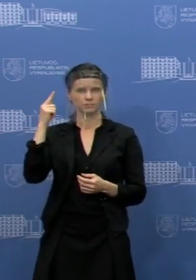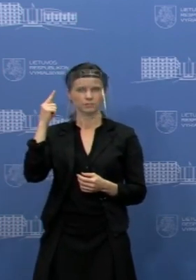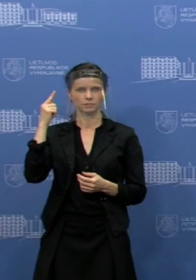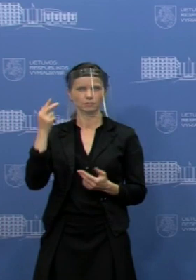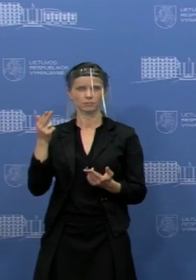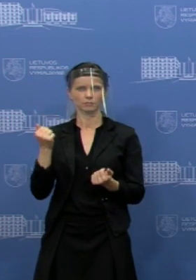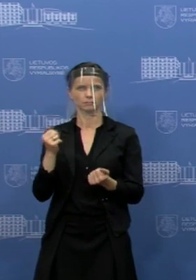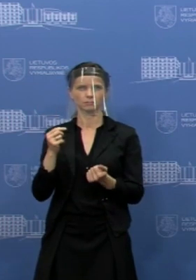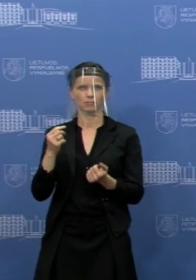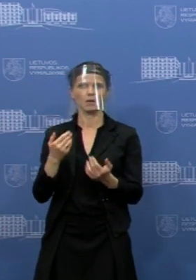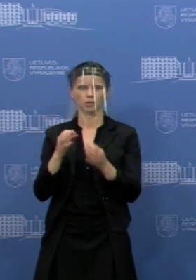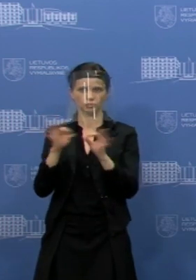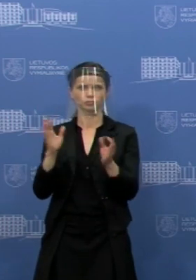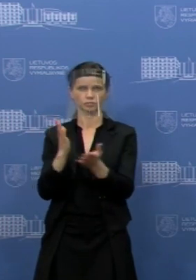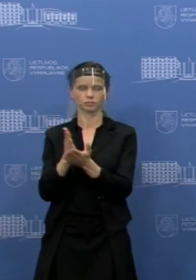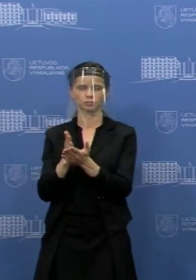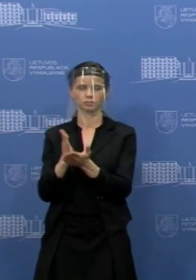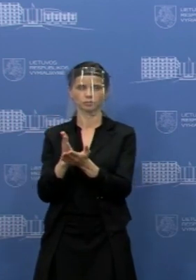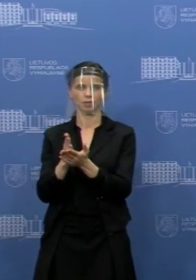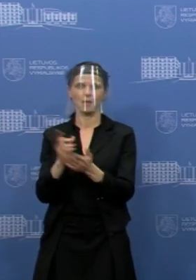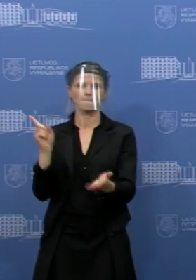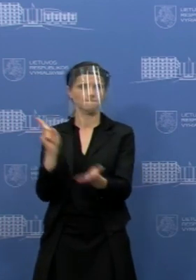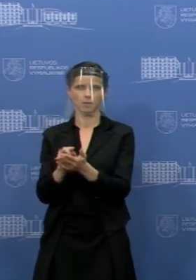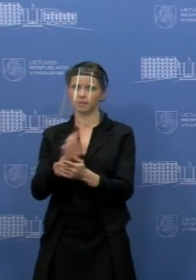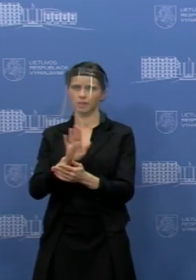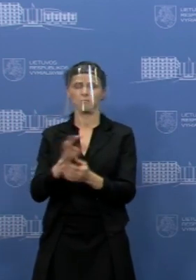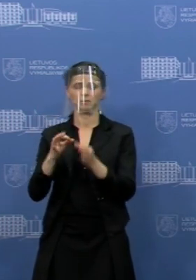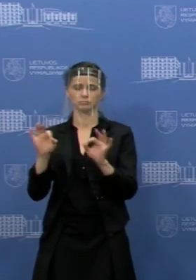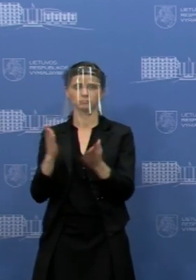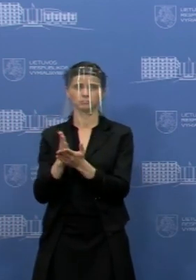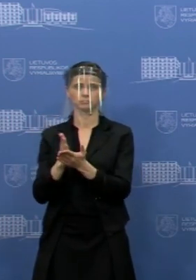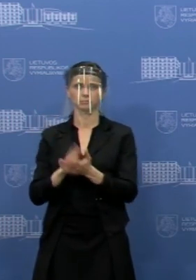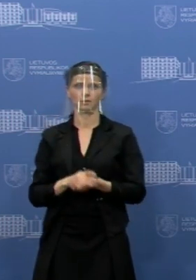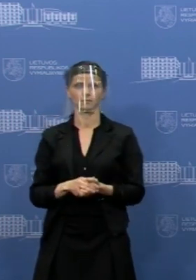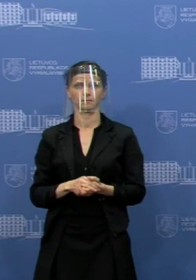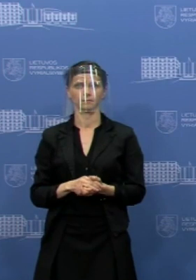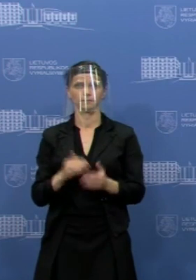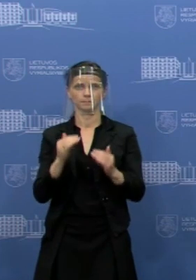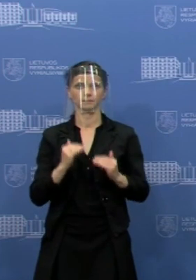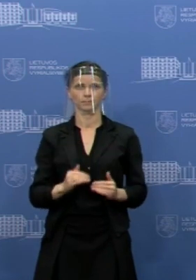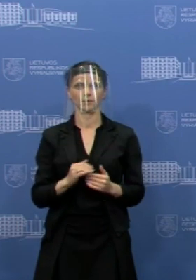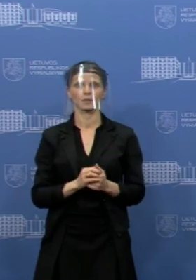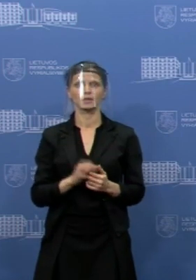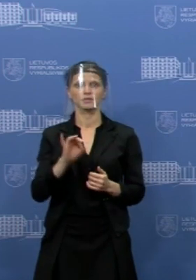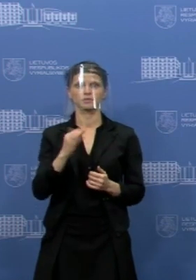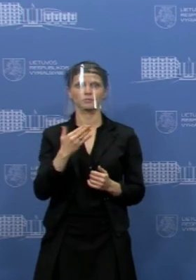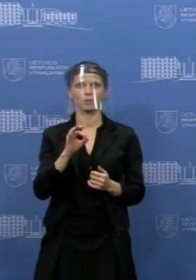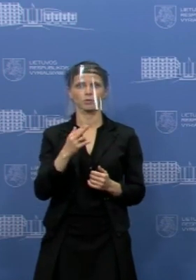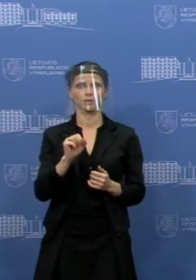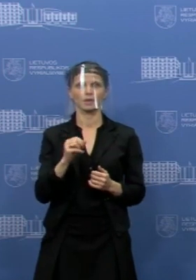rekomendacija tokia? Tai nėra prievalia, bet tai yra rekomendacija. Simona išėm vieno.